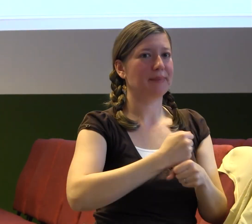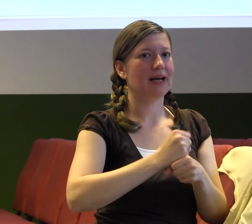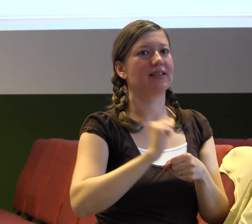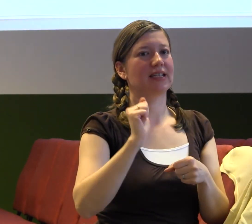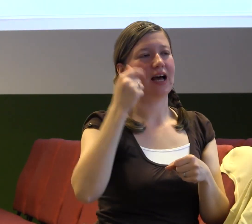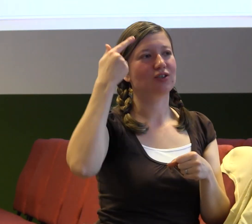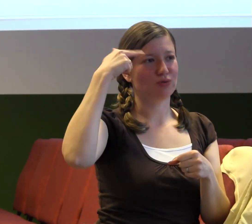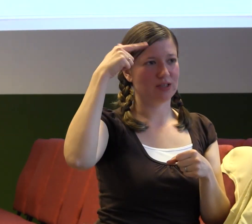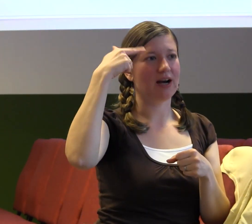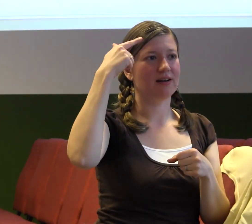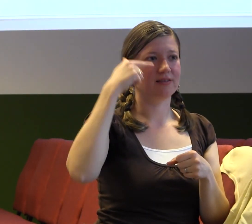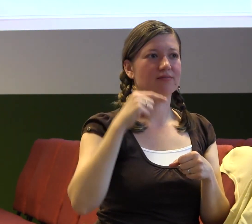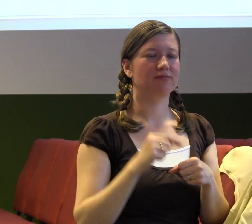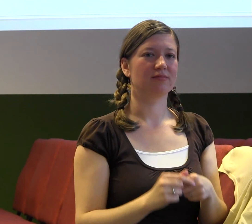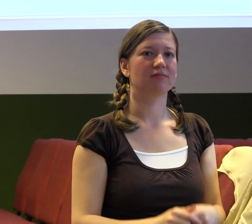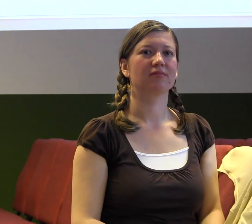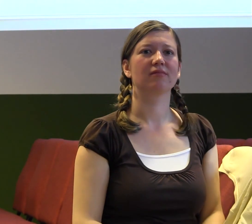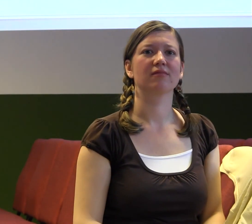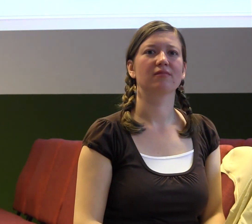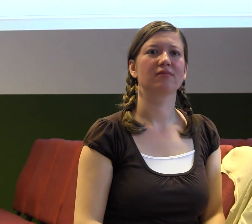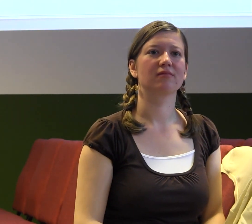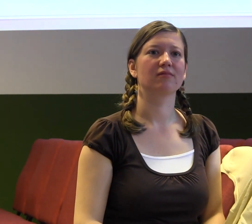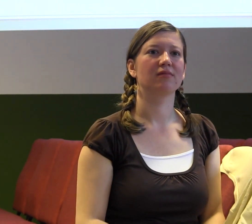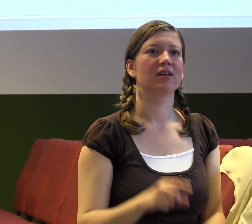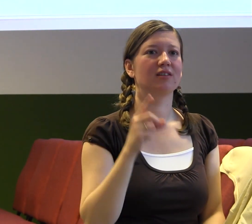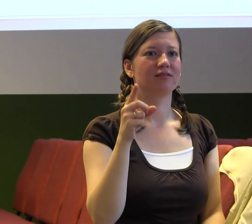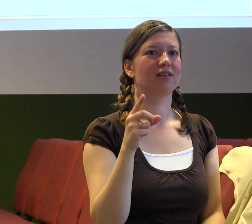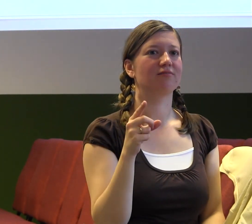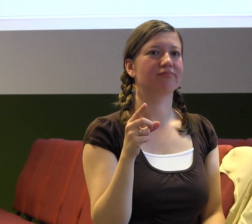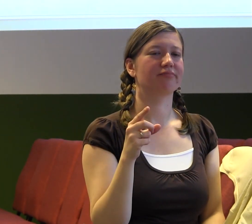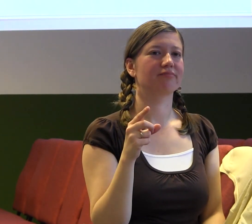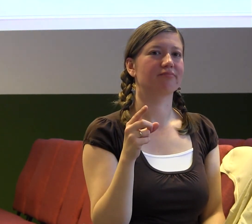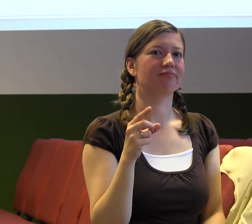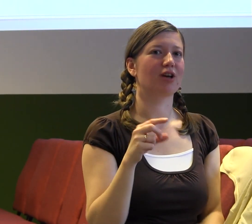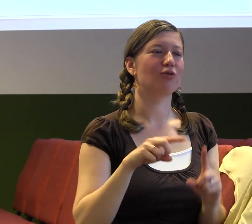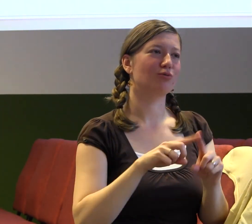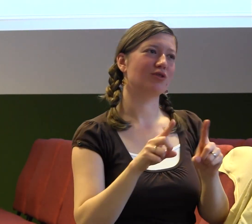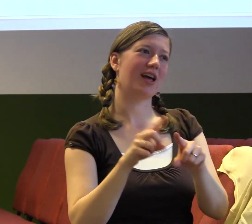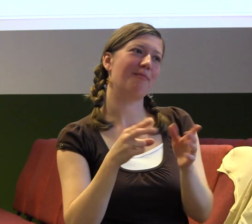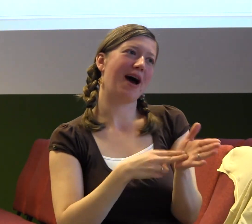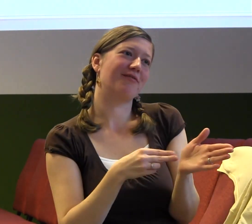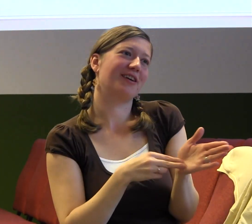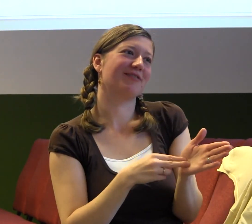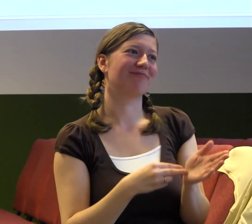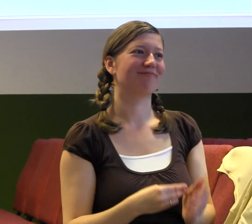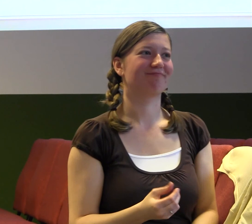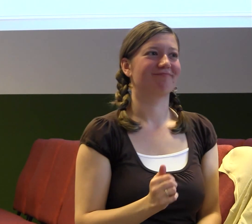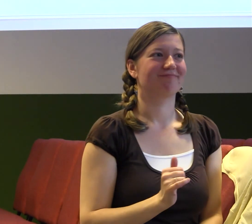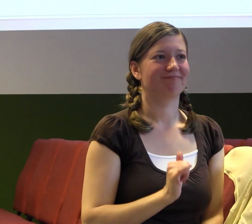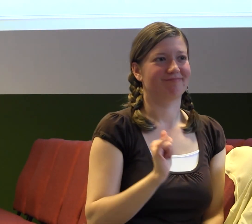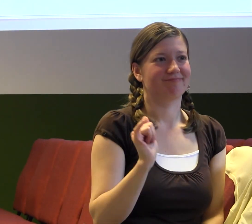Bible nebo cokoliv dalšího s tím udělat. Jsou tam zelené, oranžové a červené, takže můžete si vybrat podle vlastních preferencí.